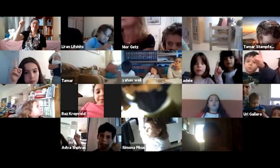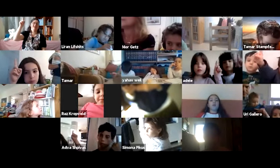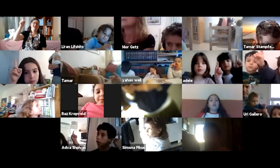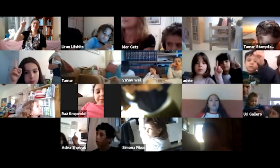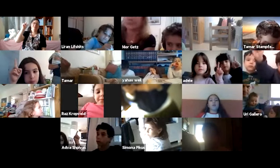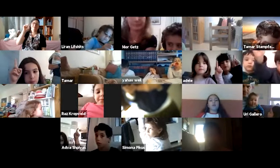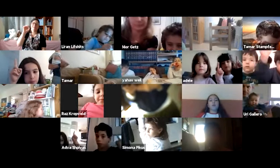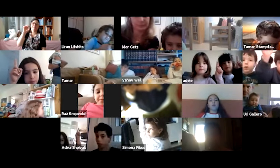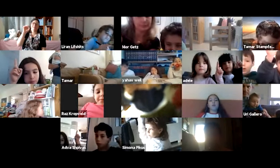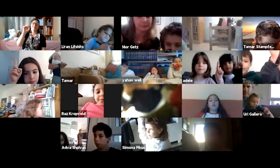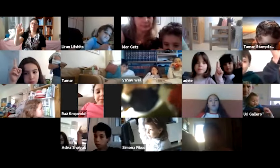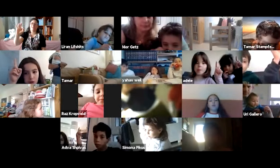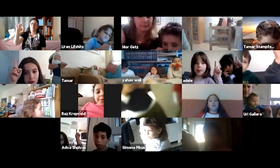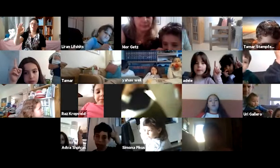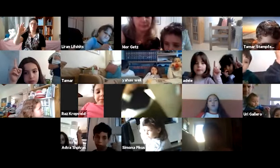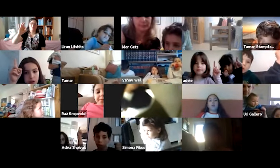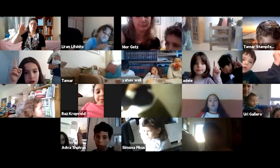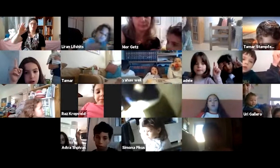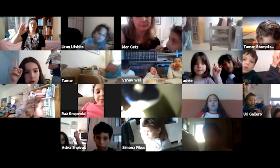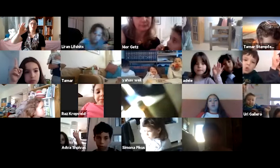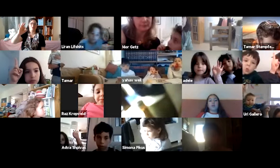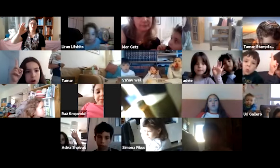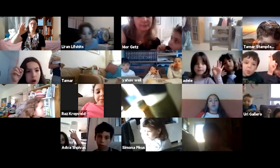ואז אנחנו עוברים לצורה הזו. אתם רואים את הצורה הזו?